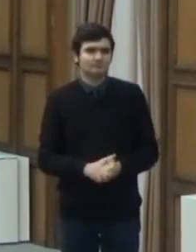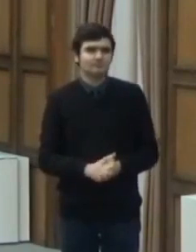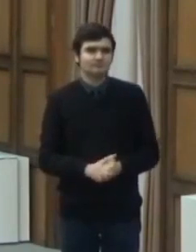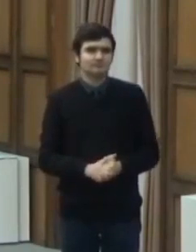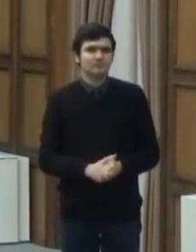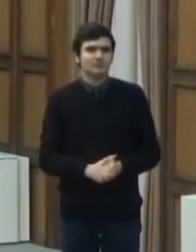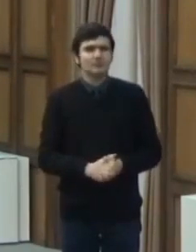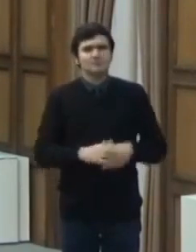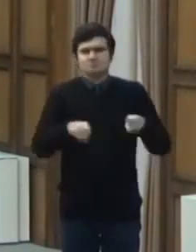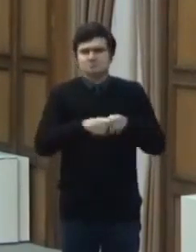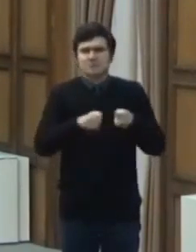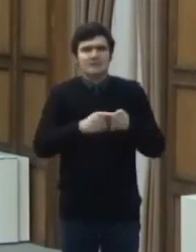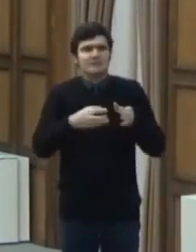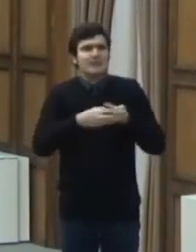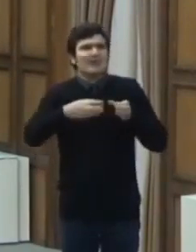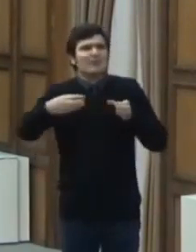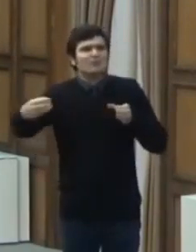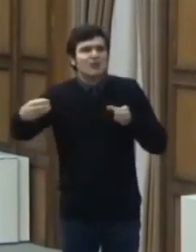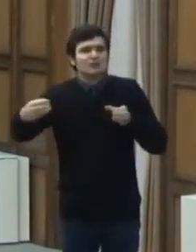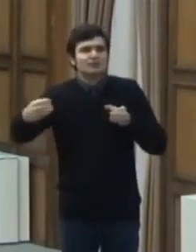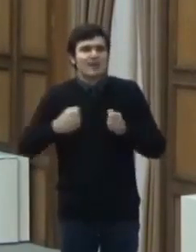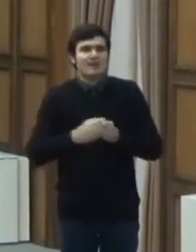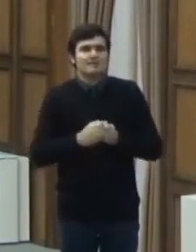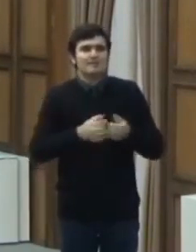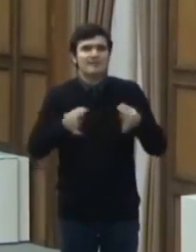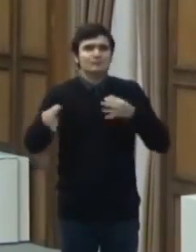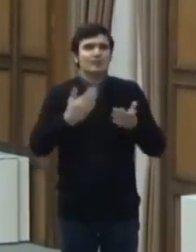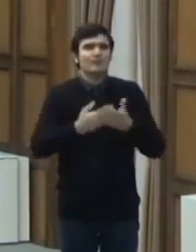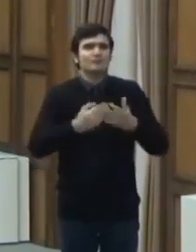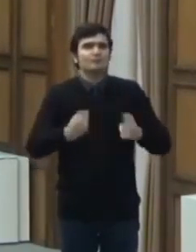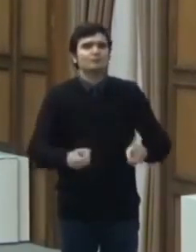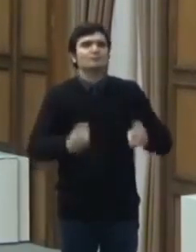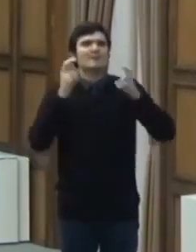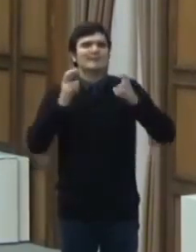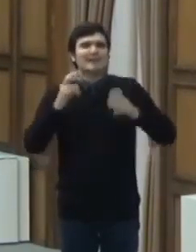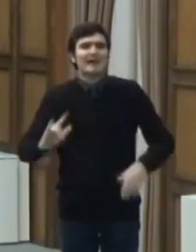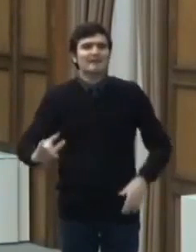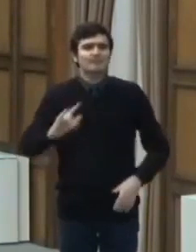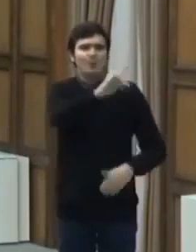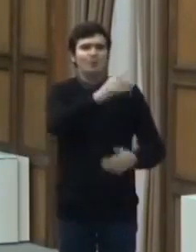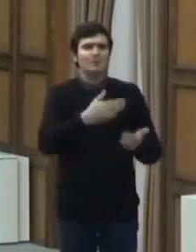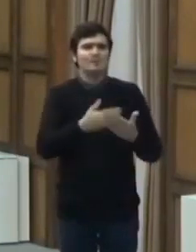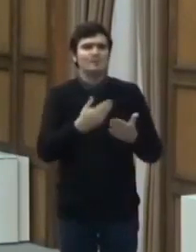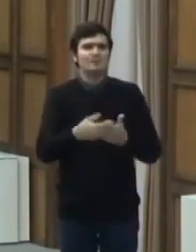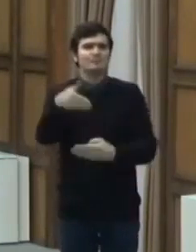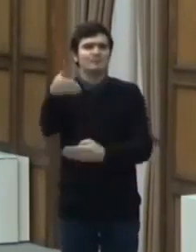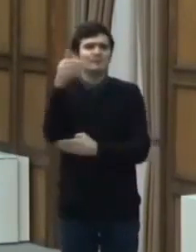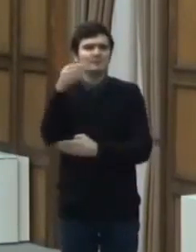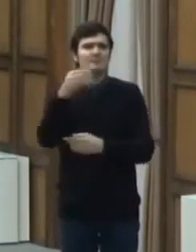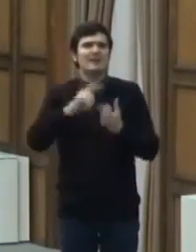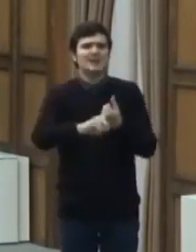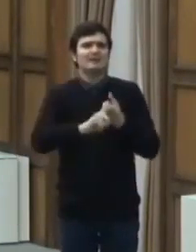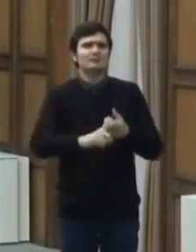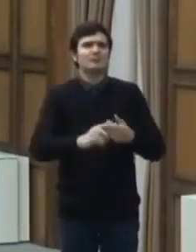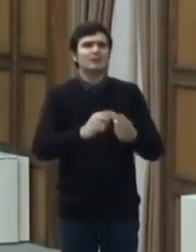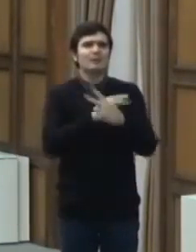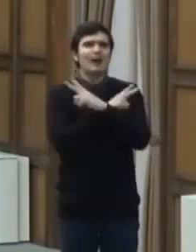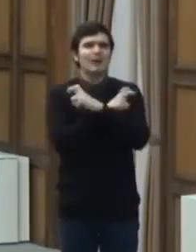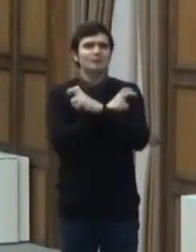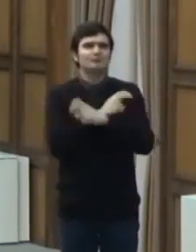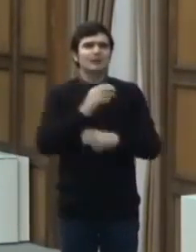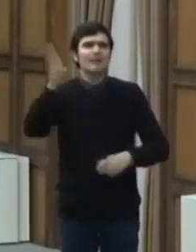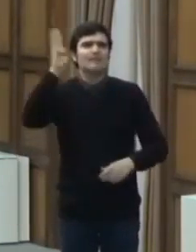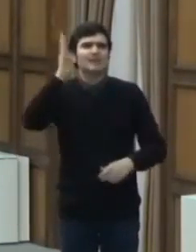Se prelungește măsură suspendării zborurilor efectuate de operatorii economici din aviație spre Austria, Belgia,